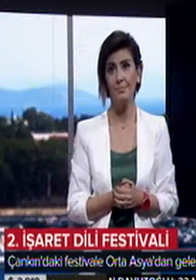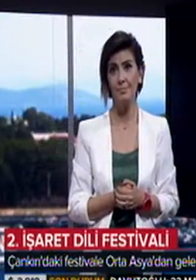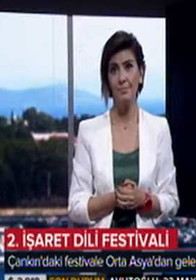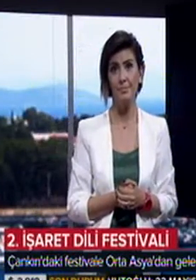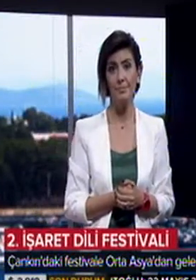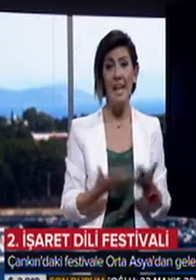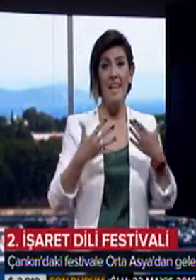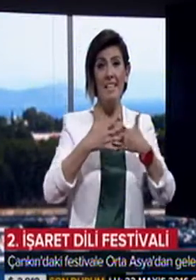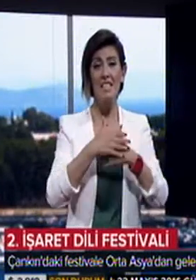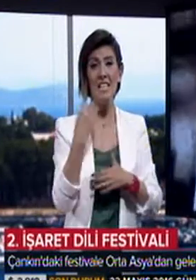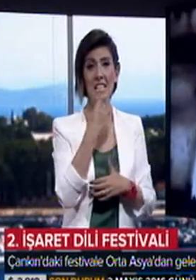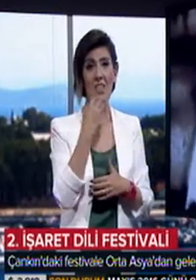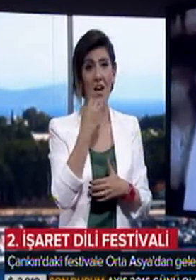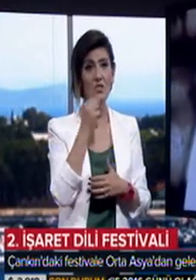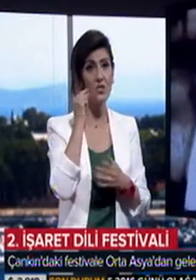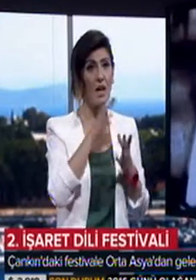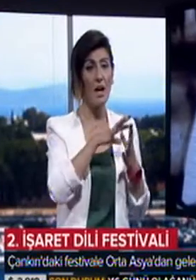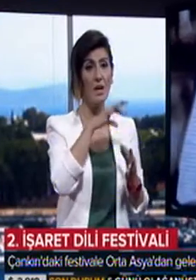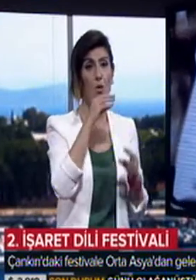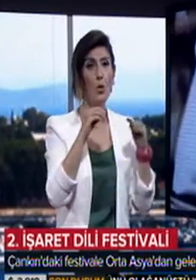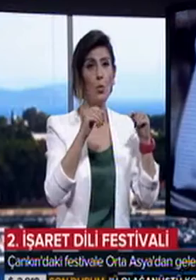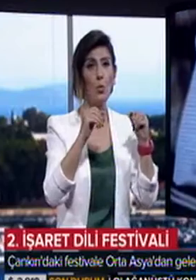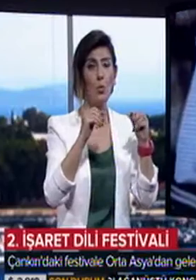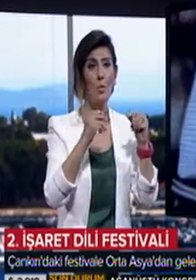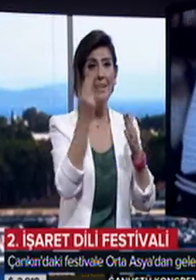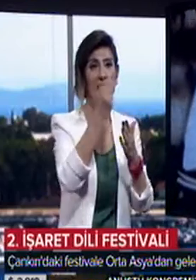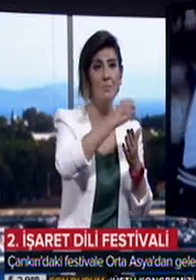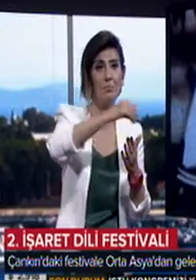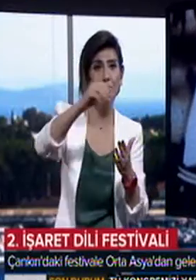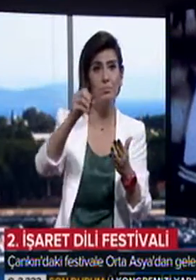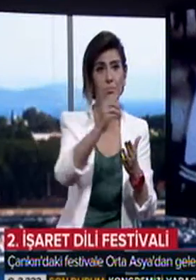Gece de sanatçı Ömer Faruk Elmas kumdan resimler yaptı.